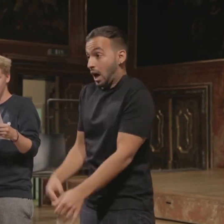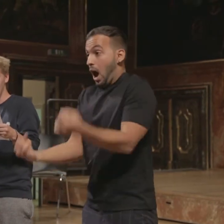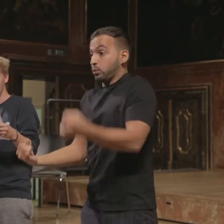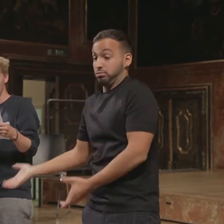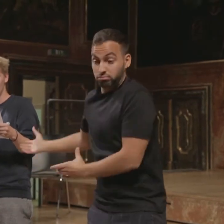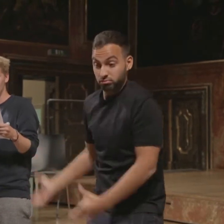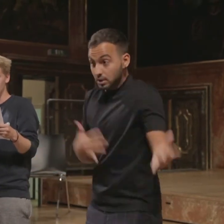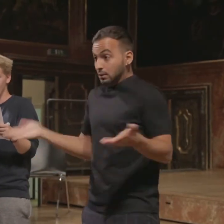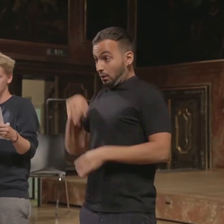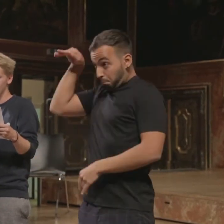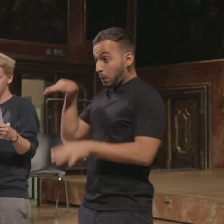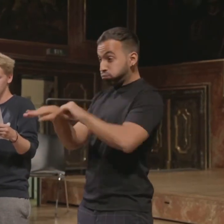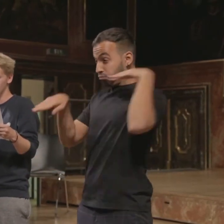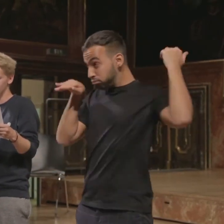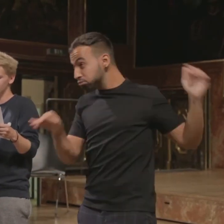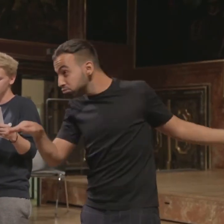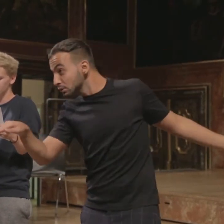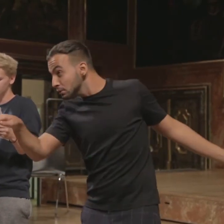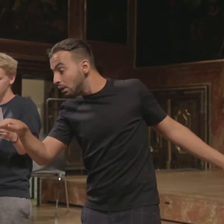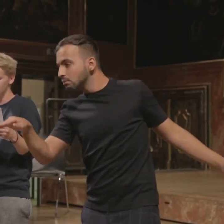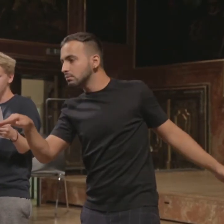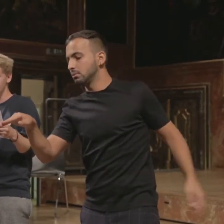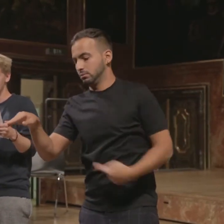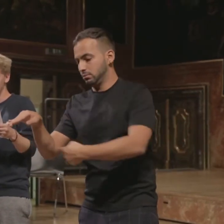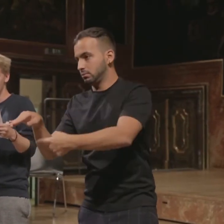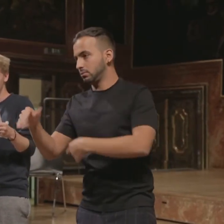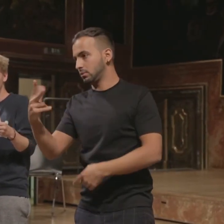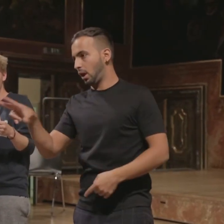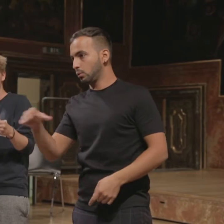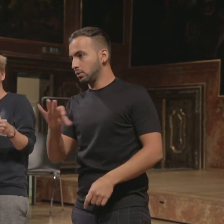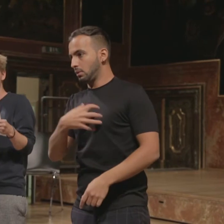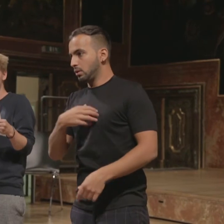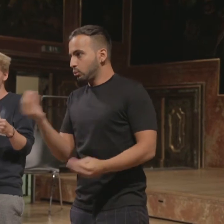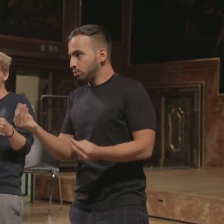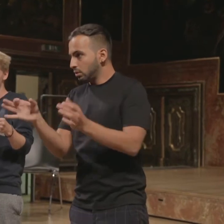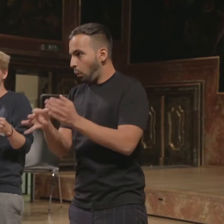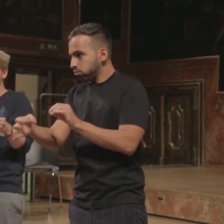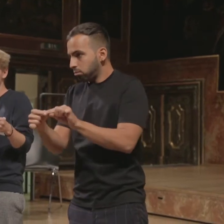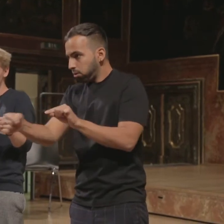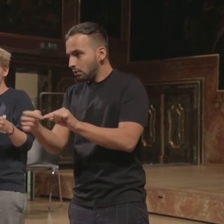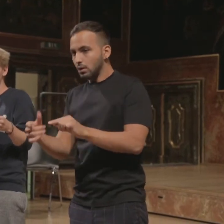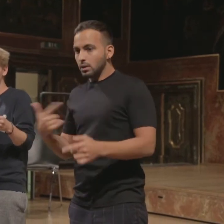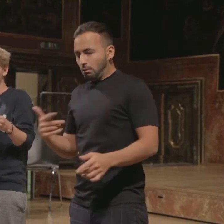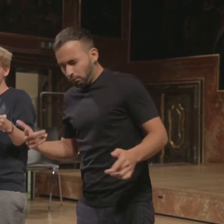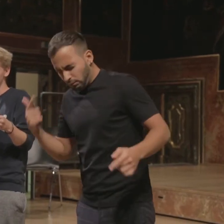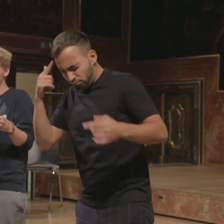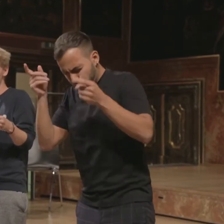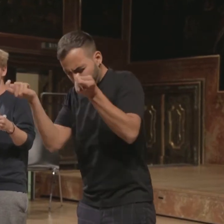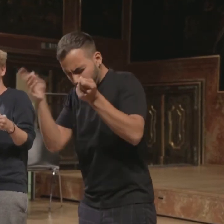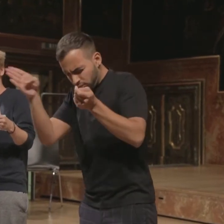klein war und nur aus einer Straße besteht, war das ziemlich umsonst. Denn als wir 300 Meter später ausstiegen, wusste ich genau, dass wir uns nun bei Ankes mongolischer